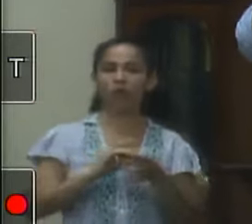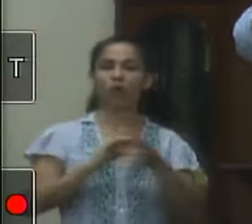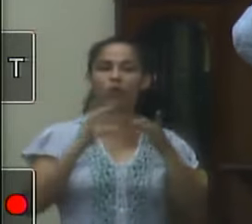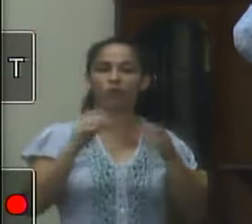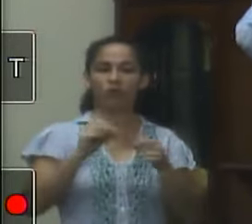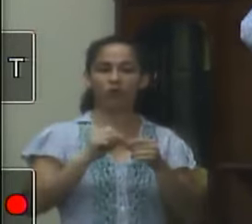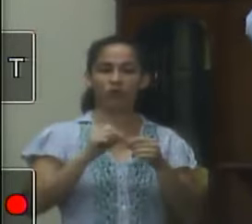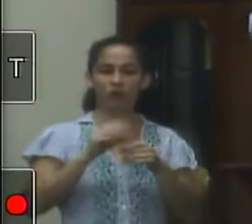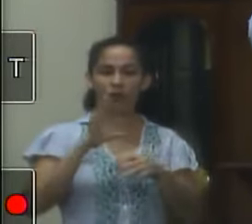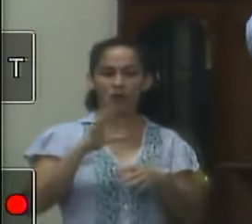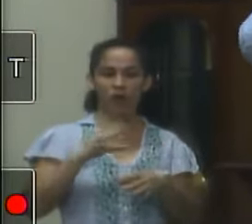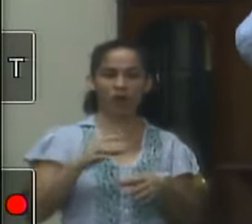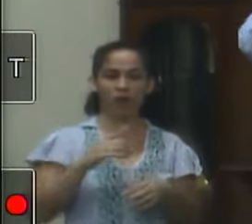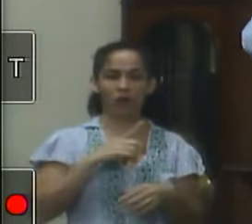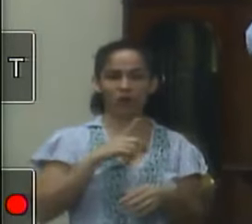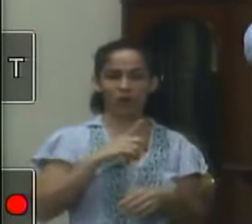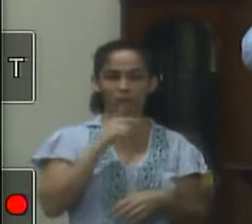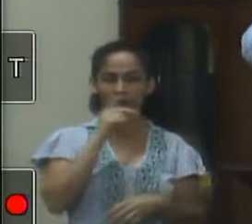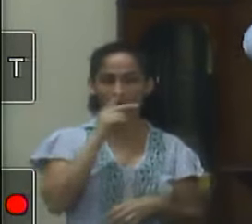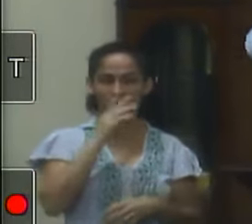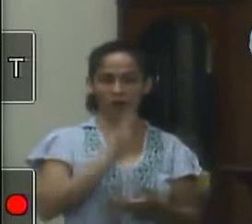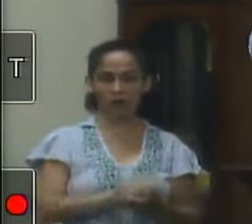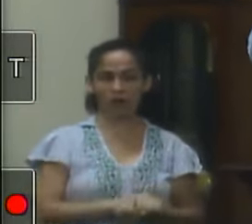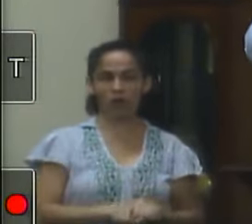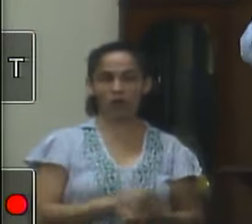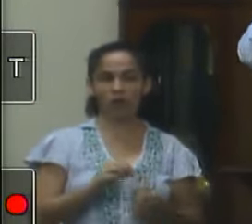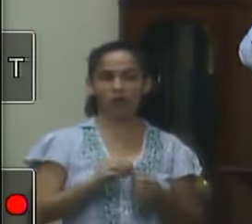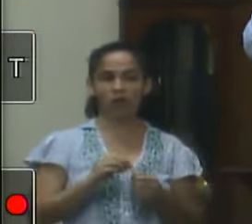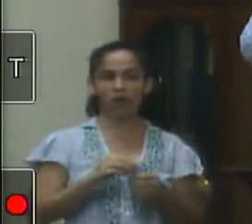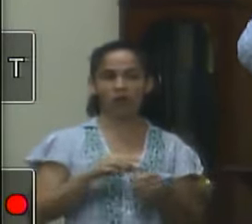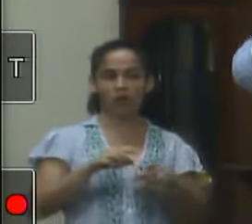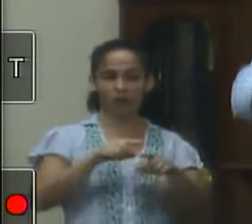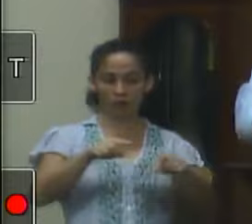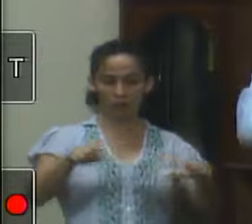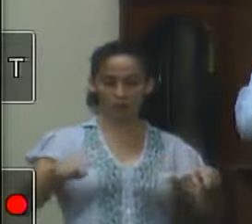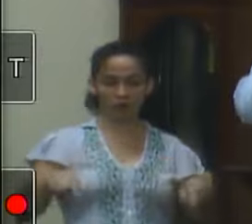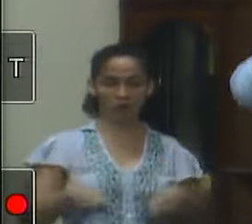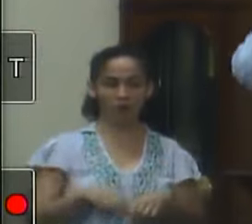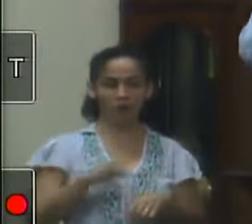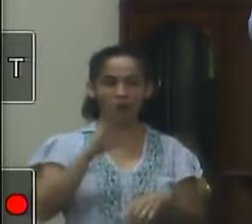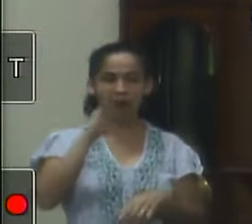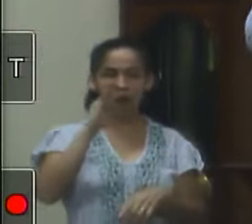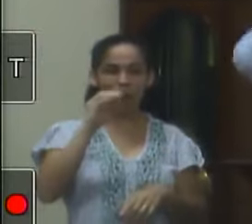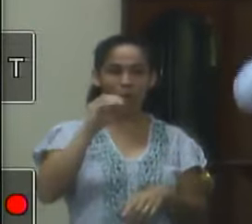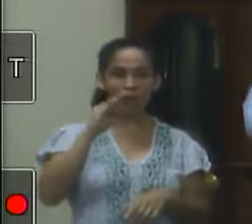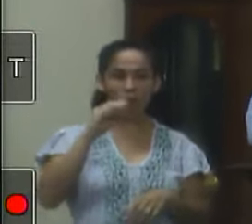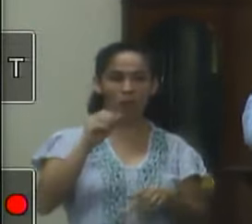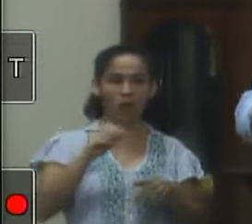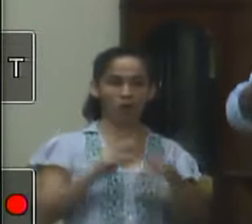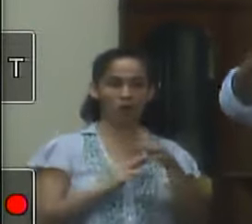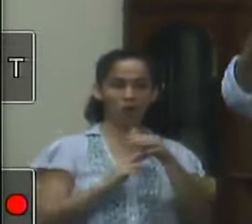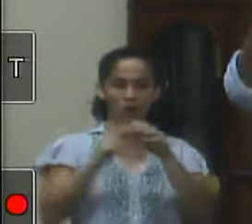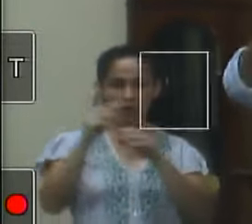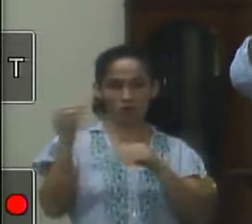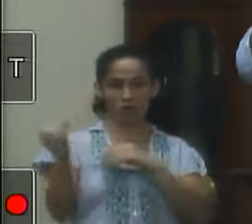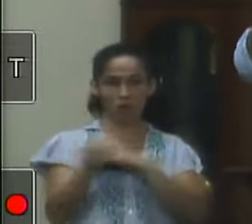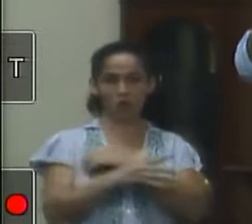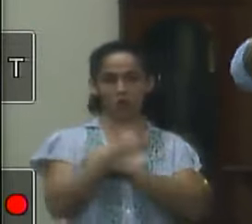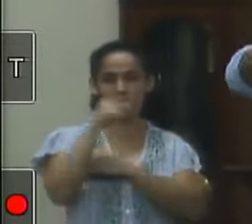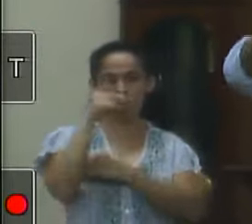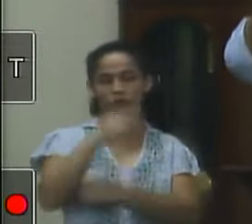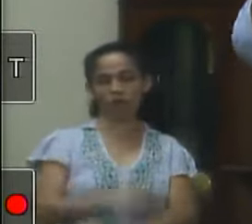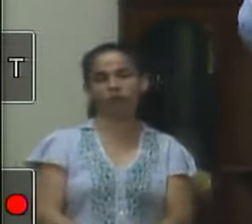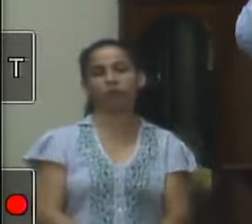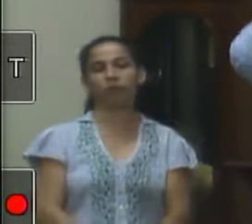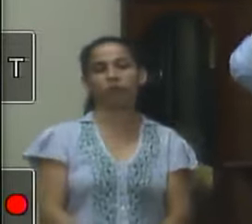lá do Chico da Serra o pessoal da elétrica foram lá fizeram essa instalação lá que bom que atendeu o pedido das pessoas para não deixar